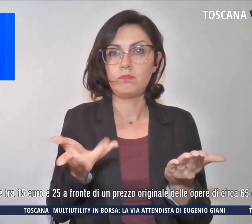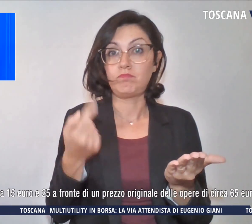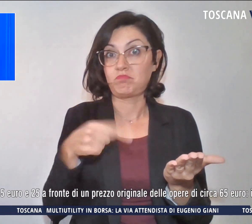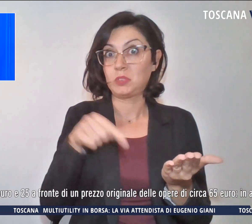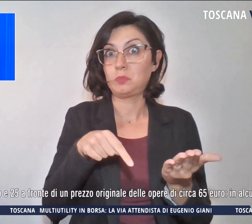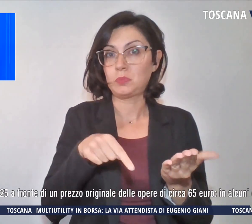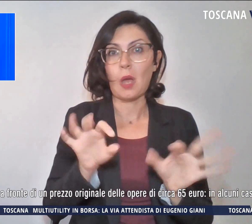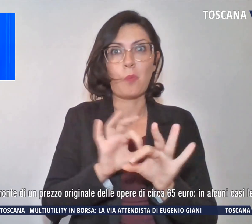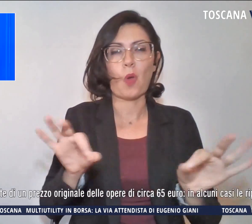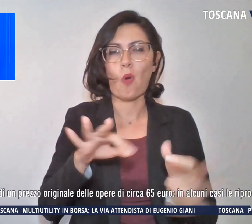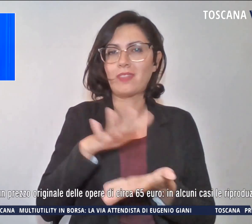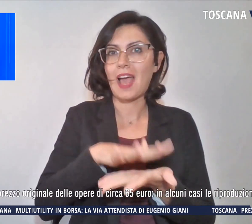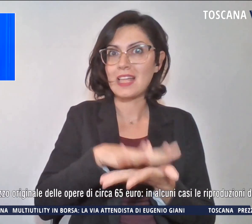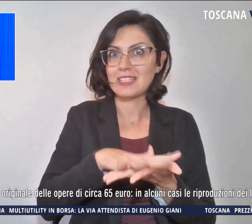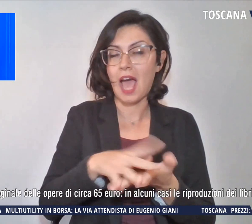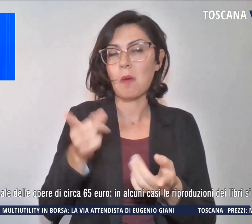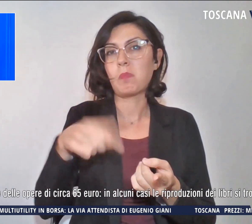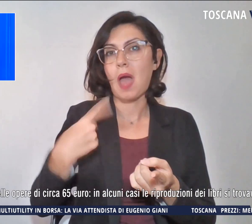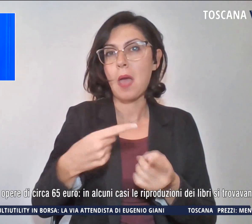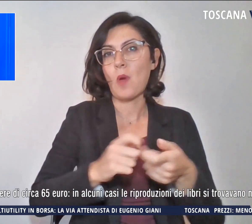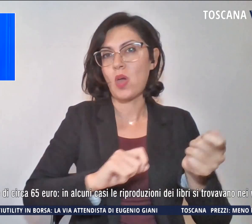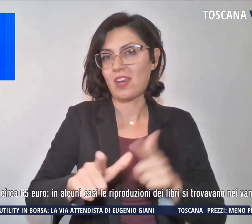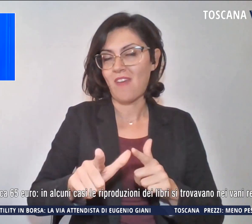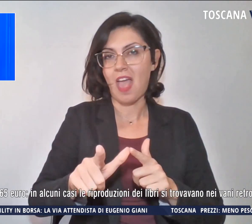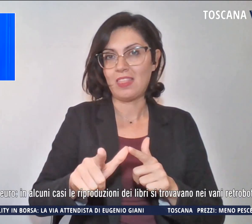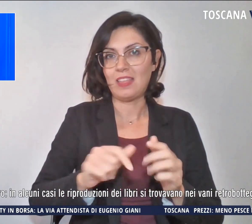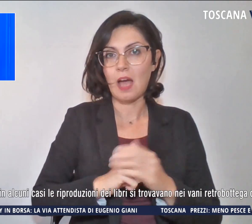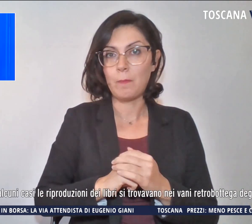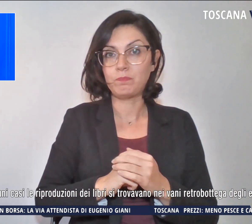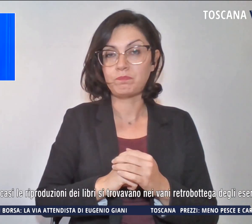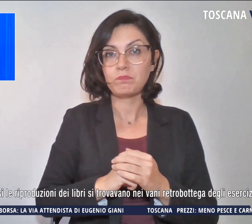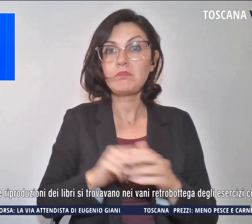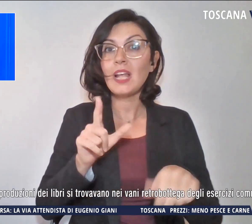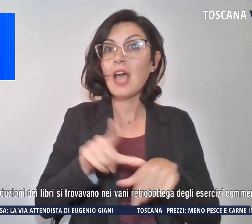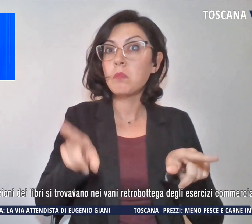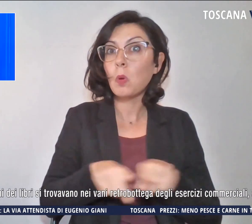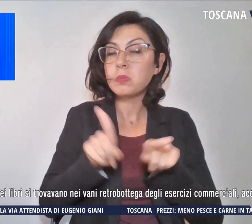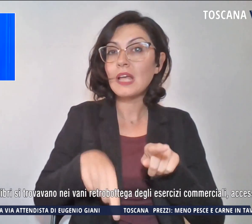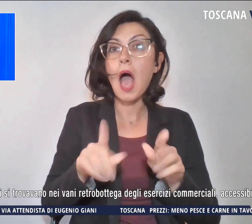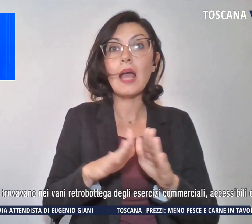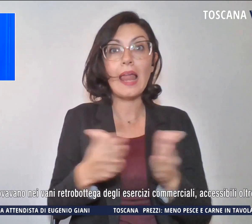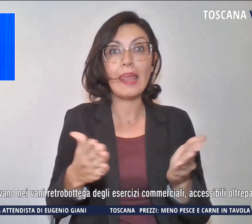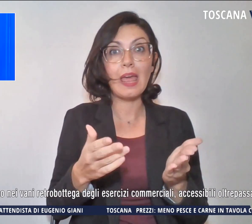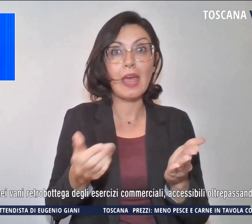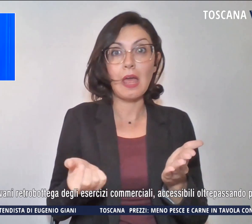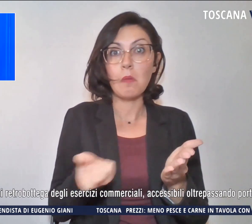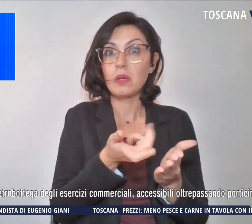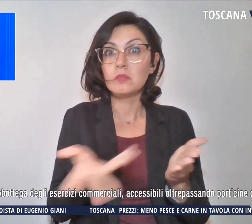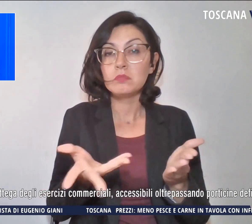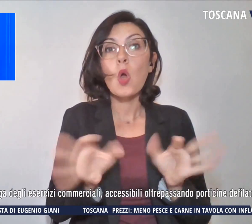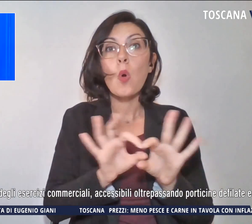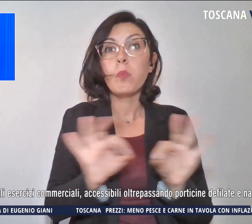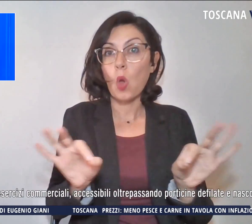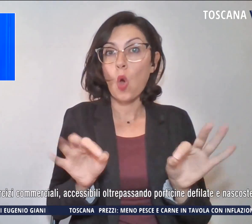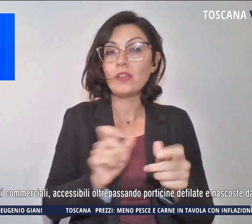stampa e la rivendita illecita. Contestualmente, numerosi libri pronti per la vendita, con l